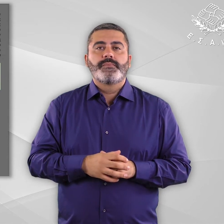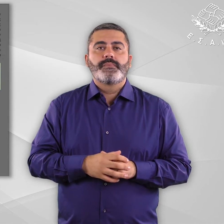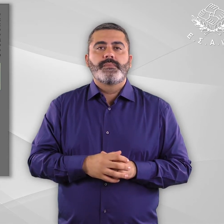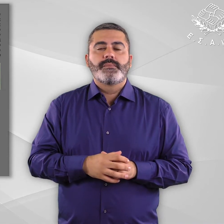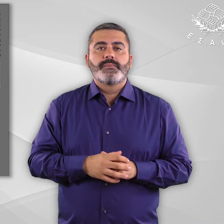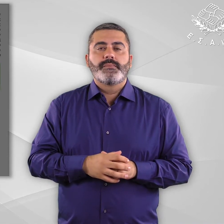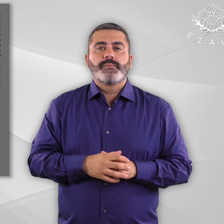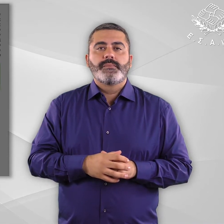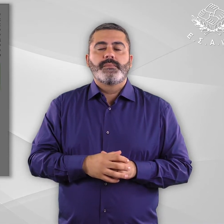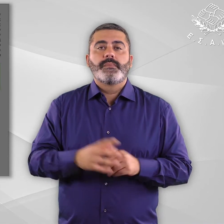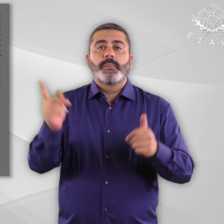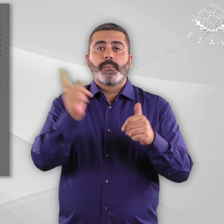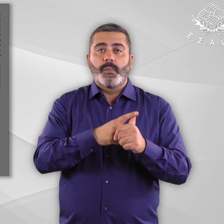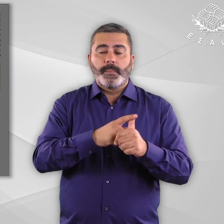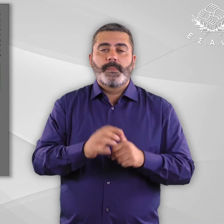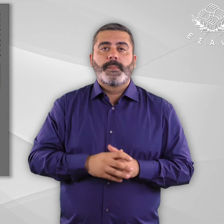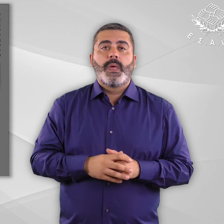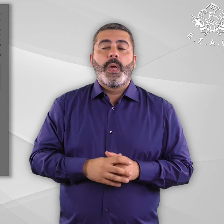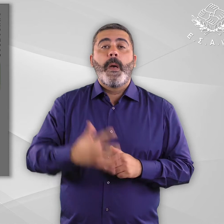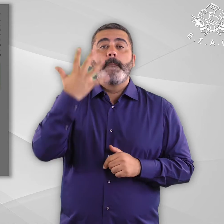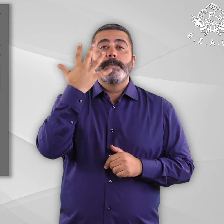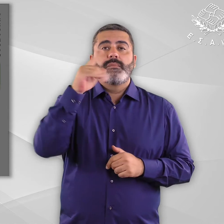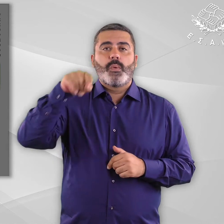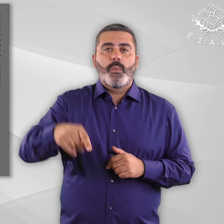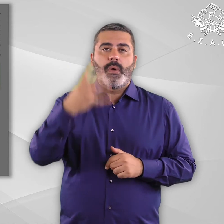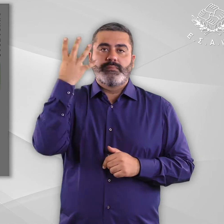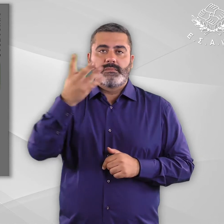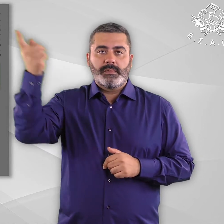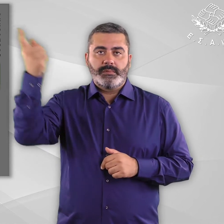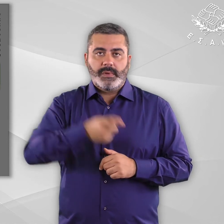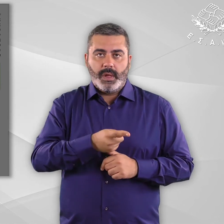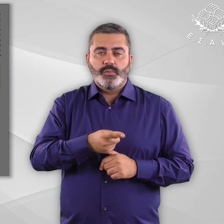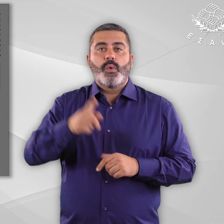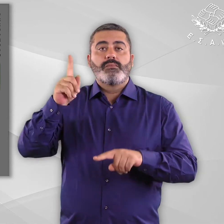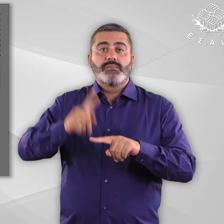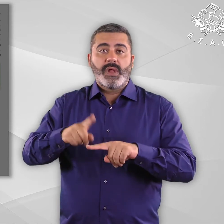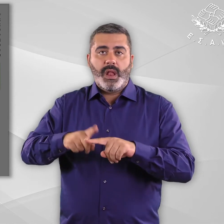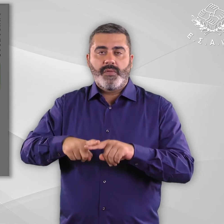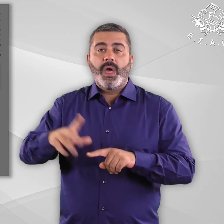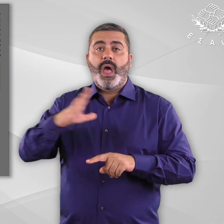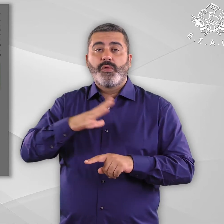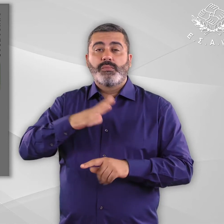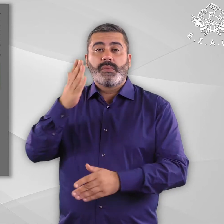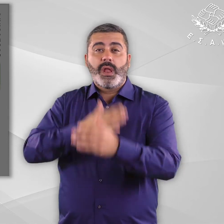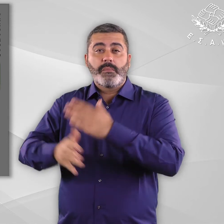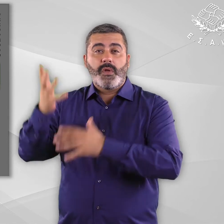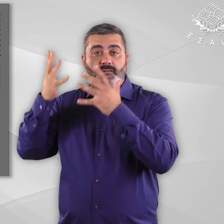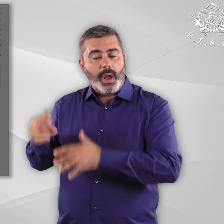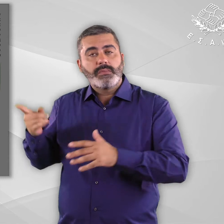Κουκίδα, μόνο το 5,4% του πληθυσμού των ατόμων με σοβαρή αναπηρία έχουν επισκεφτεί κάποιον αρχαιολογικό χώρο